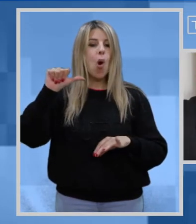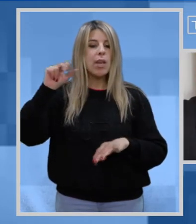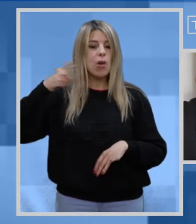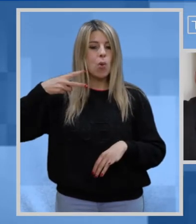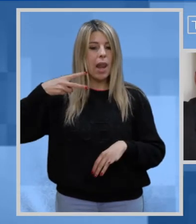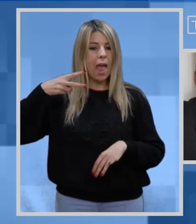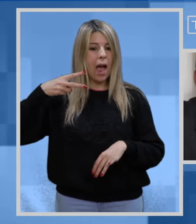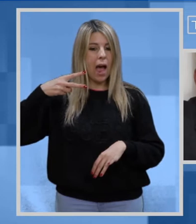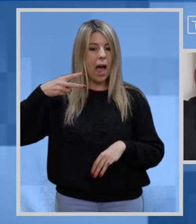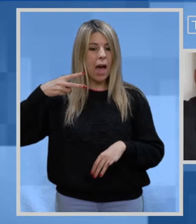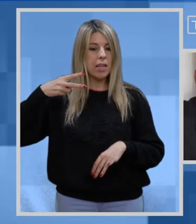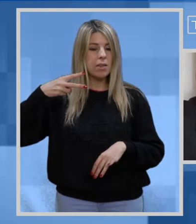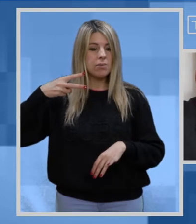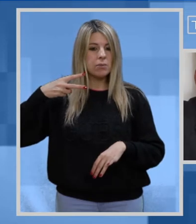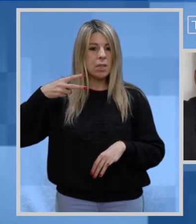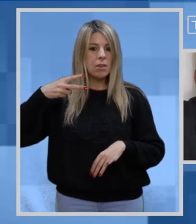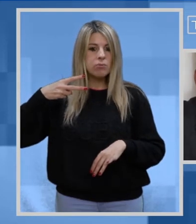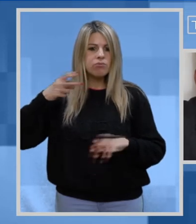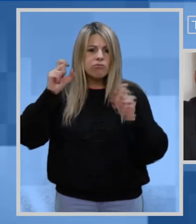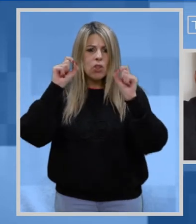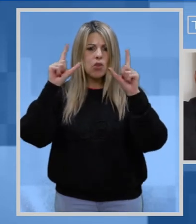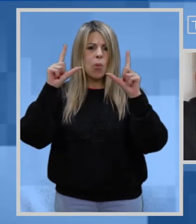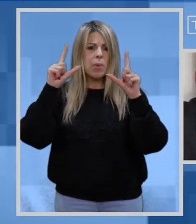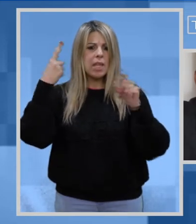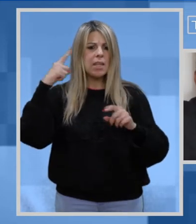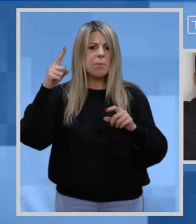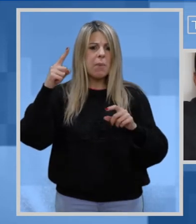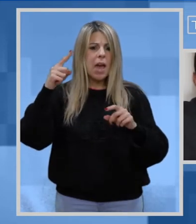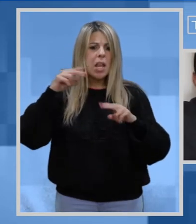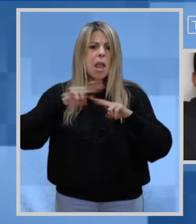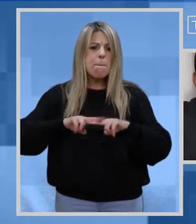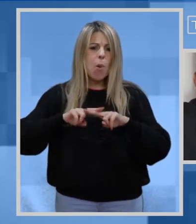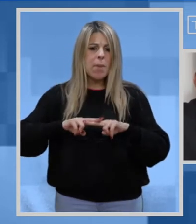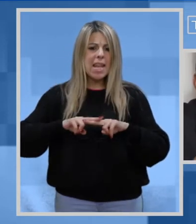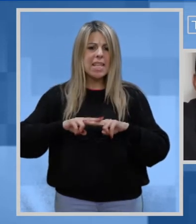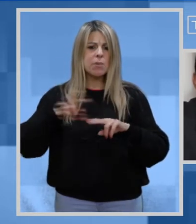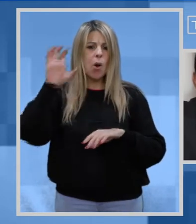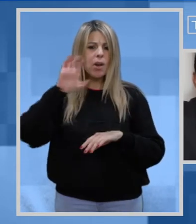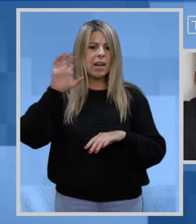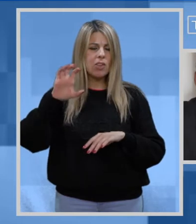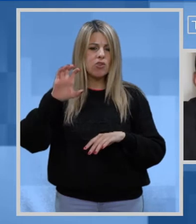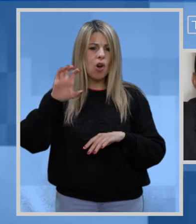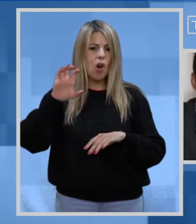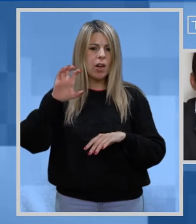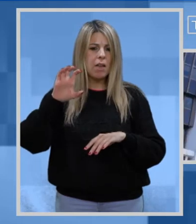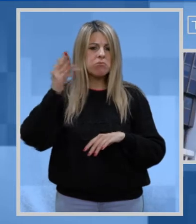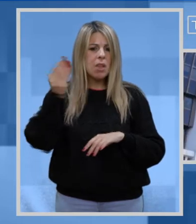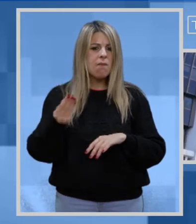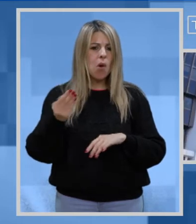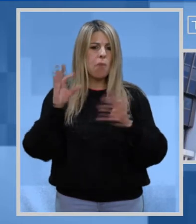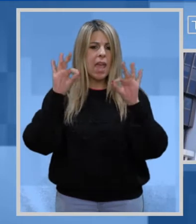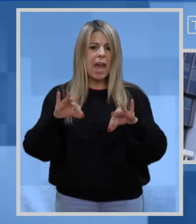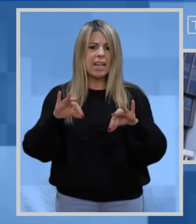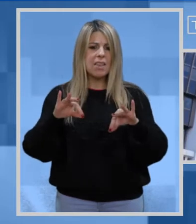nucleari Stupisce l'immobilismo della regione di fronte all'arrivo di un enorme carico di